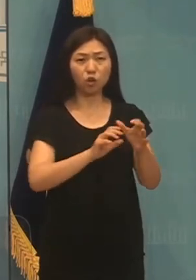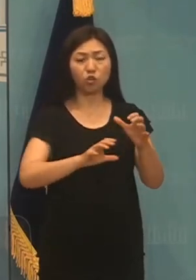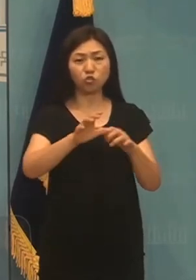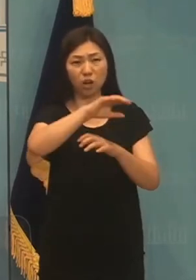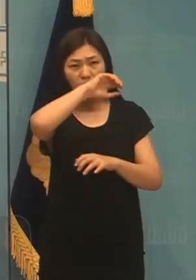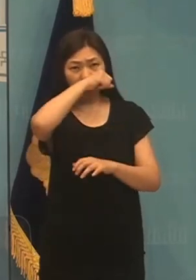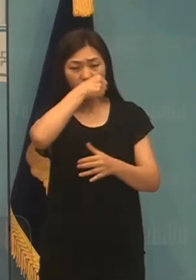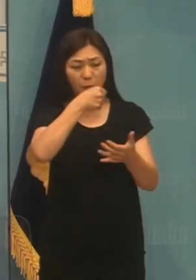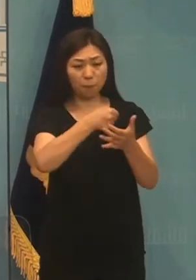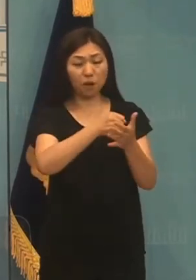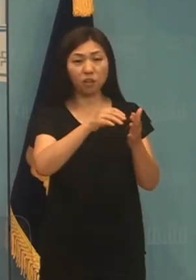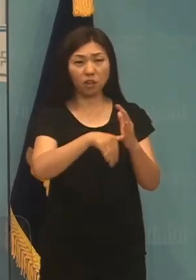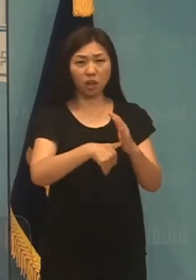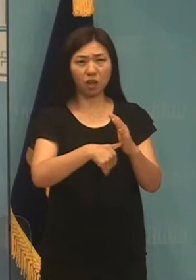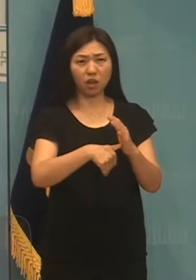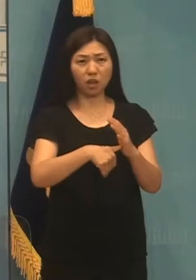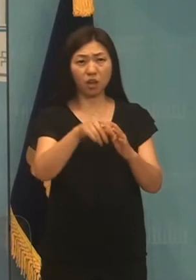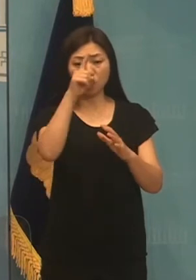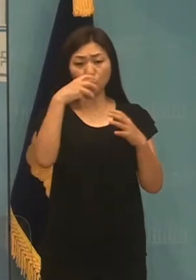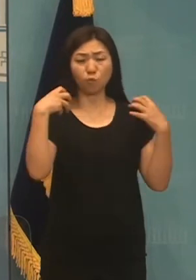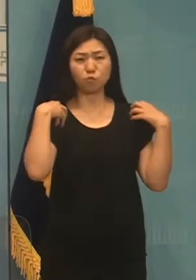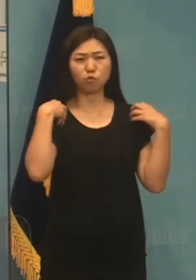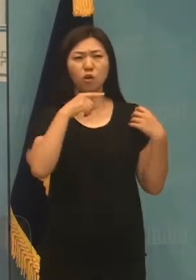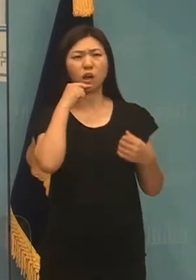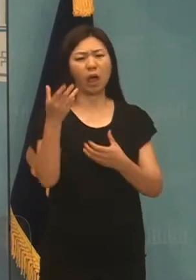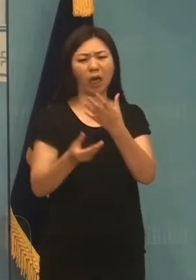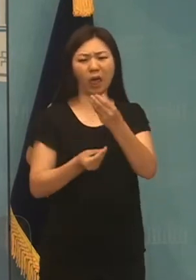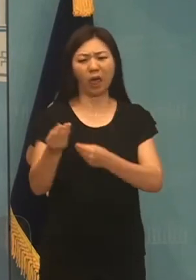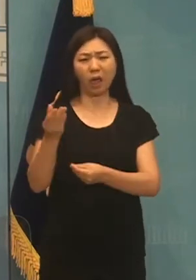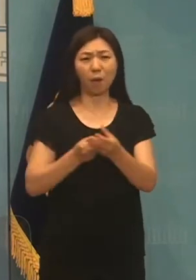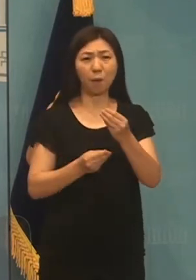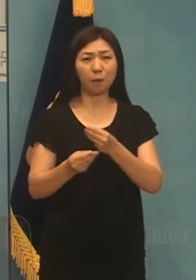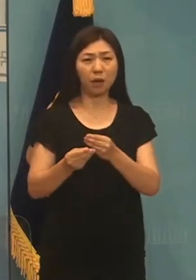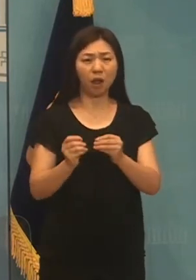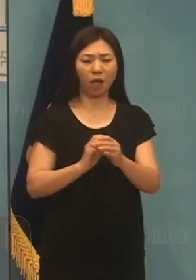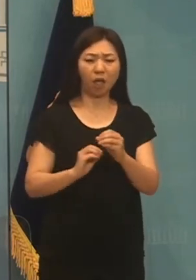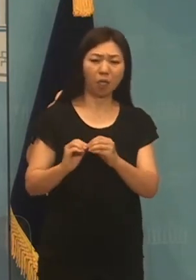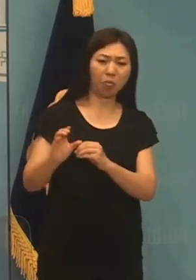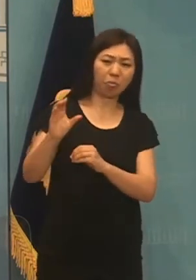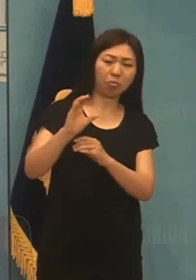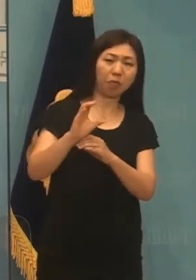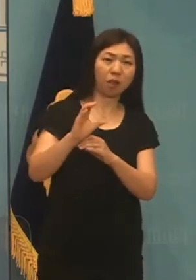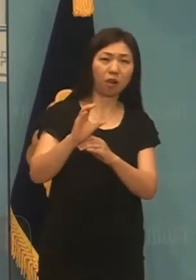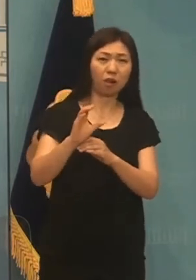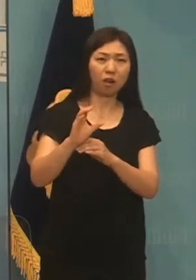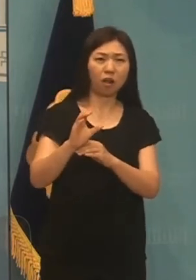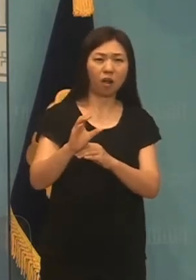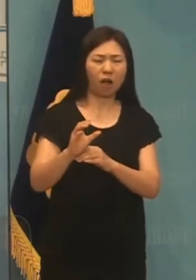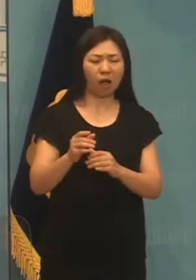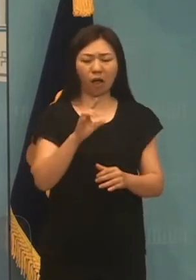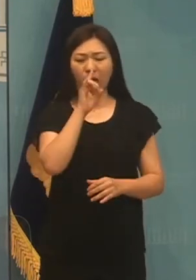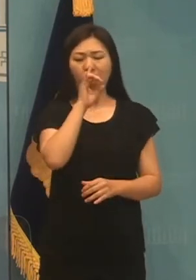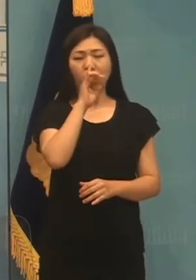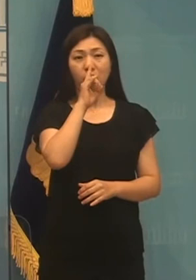때마다 나라 빚이 늘어난다고 호들갑을 떨던 정부였습니다.